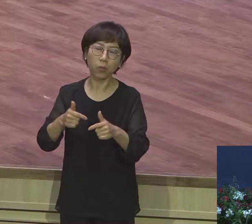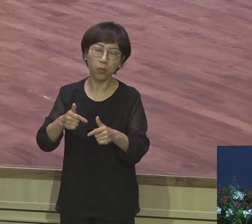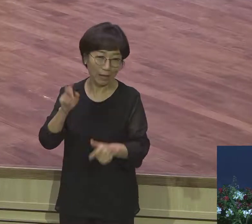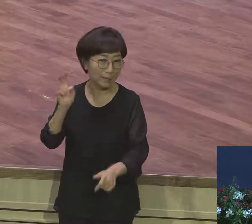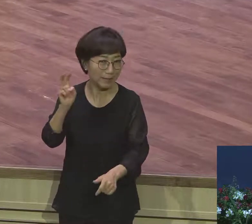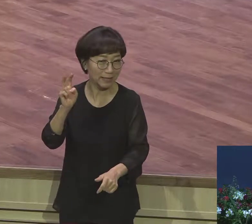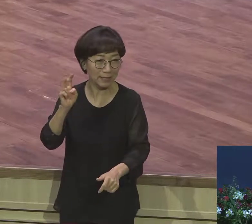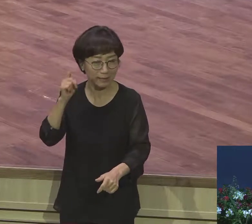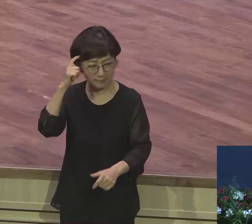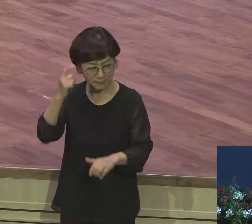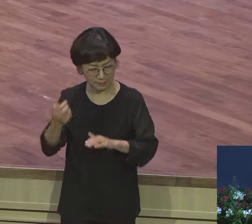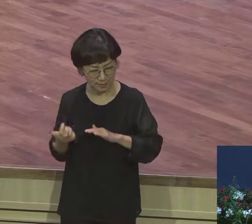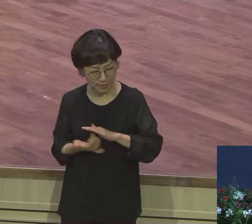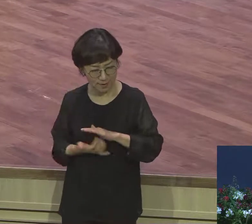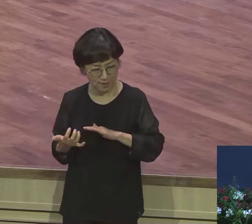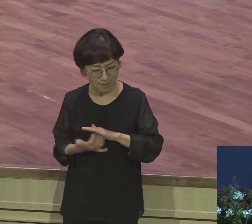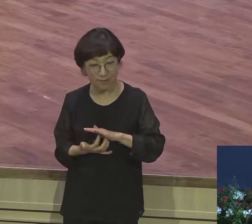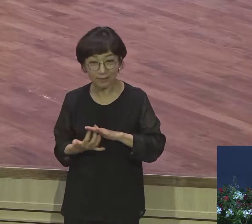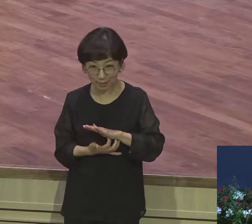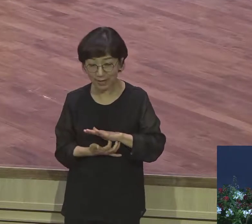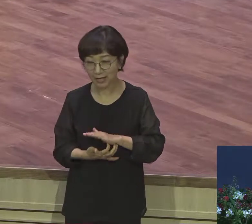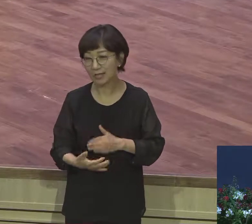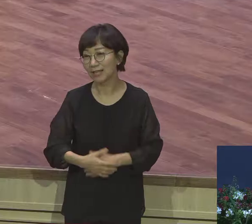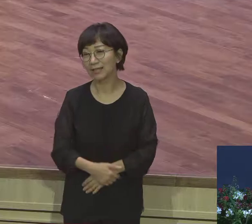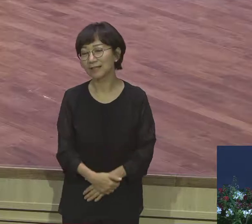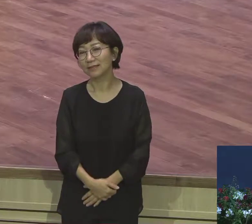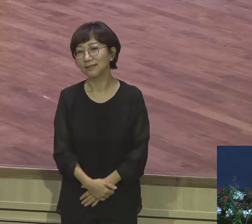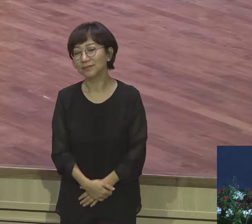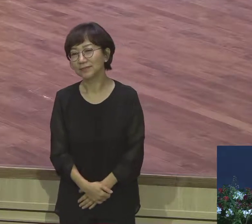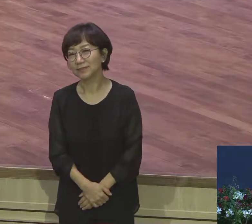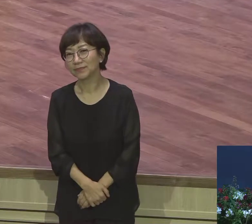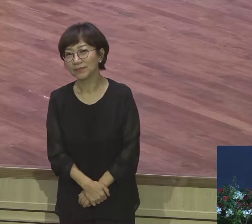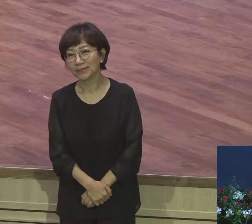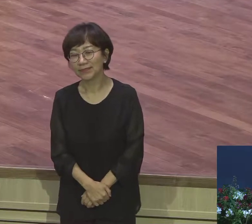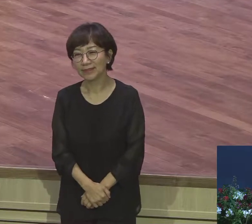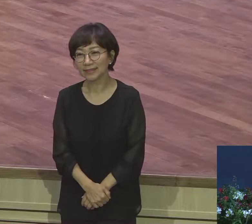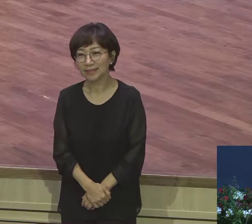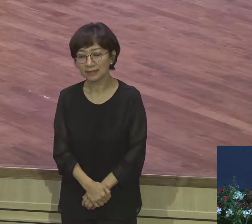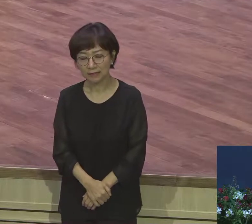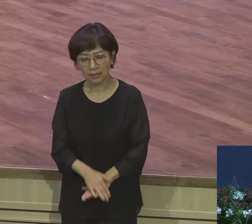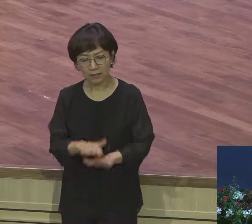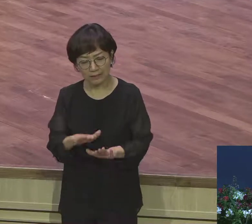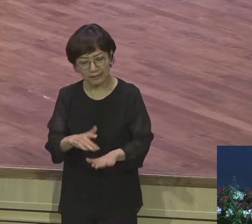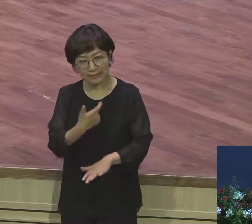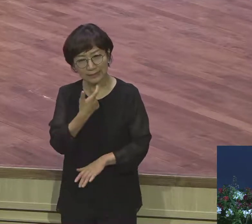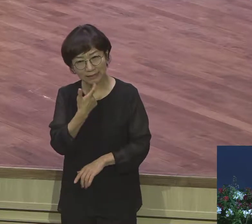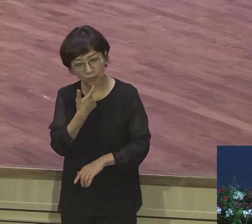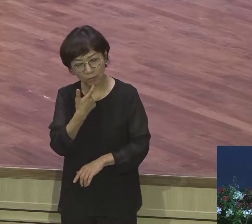야곱의 이런 모습을 볼 때 정말 야곱이 하나님을 믿고 있는가 정말 하나님을 믿는가